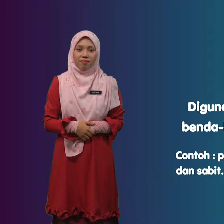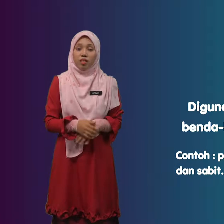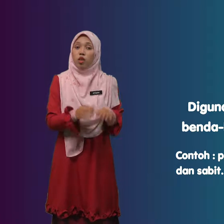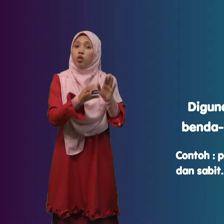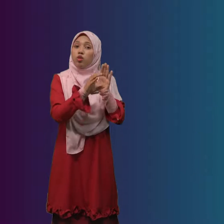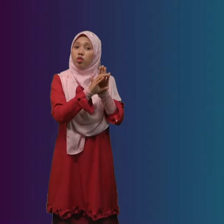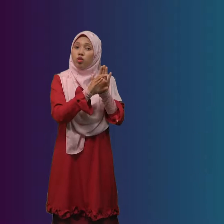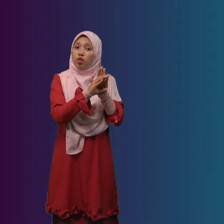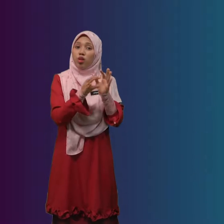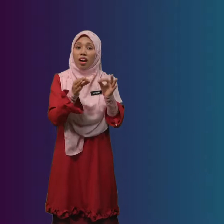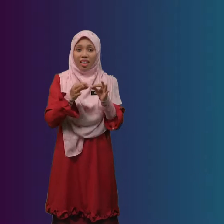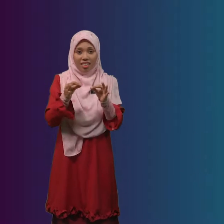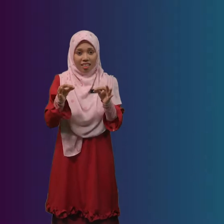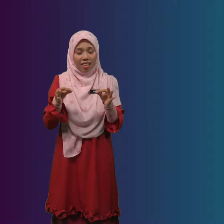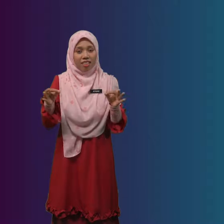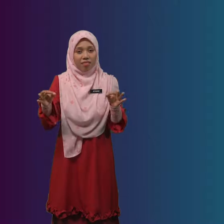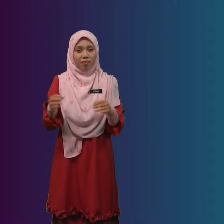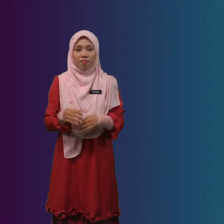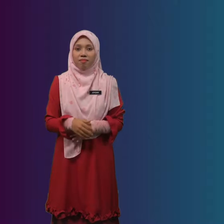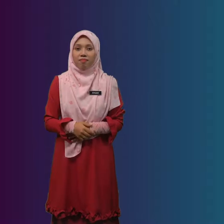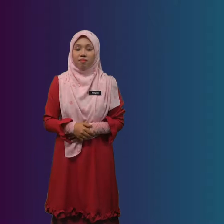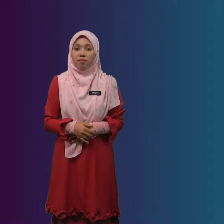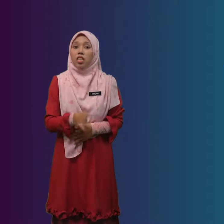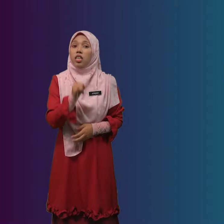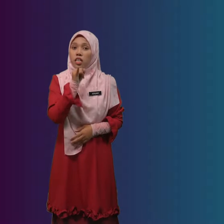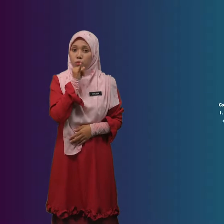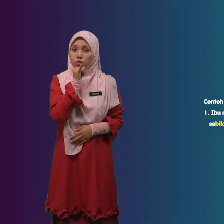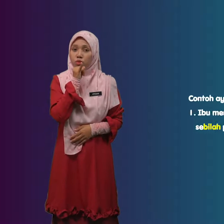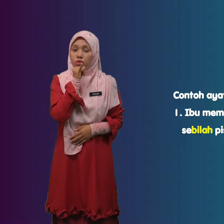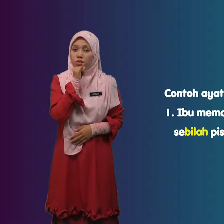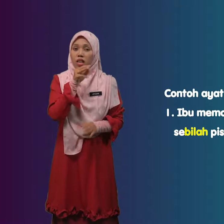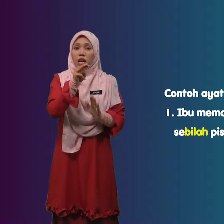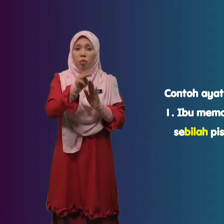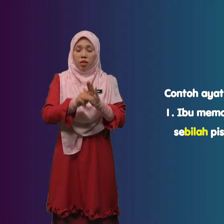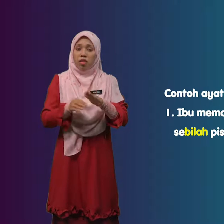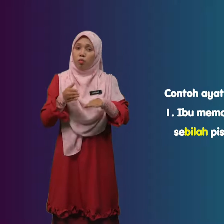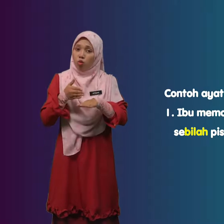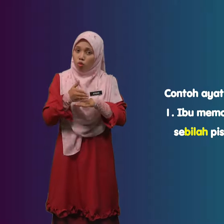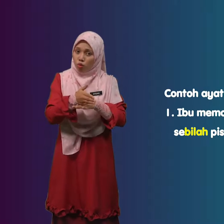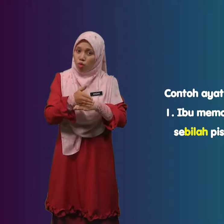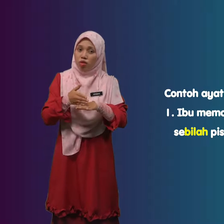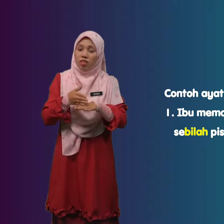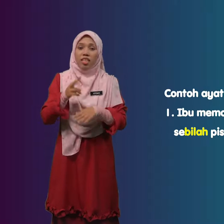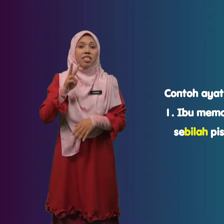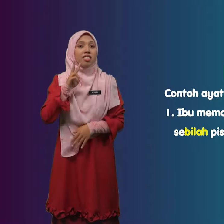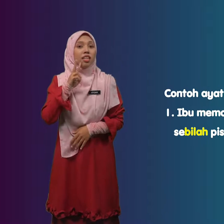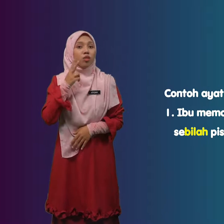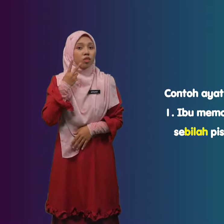Contoh Ayat Ibu Memotong Sayur